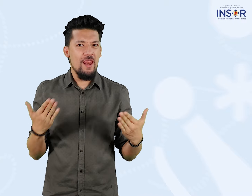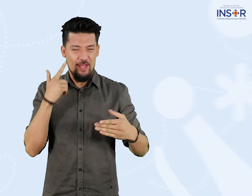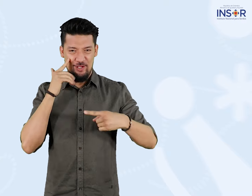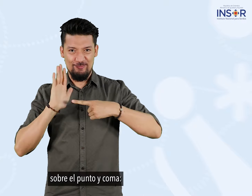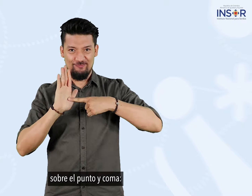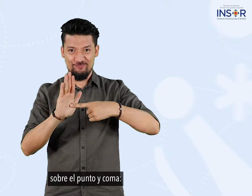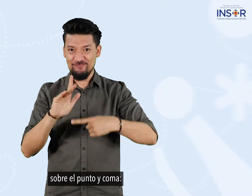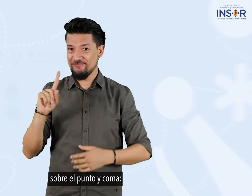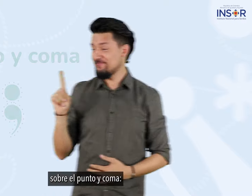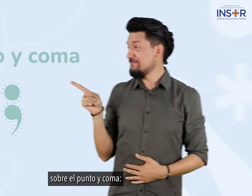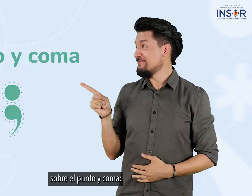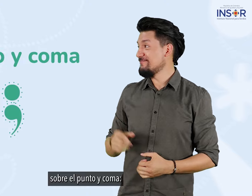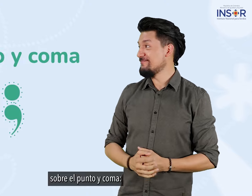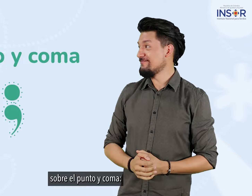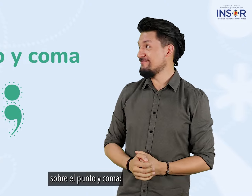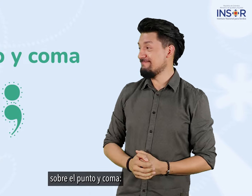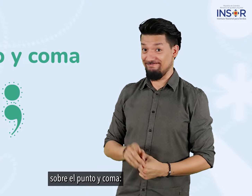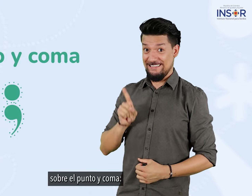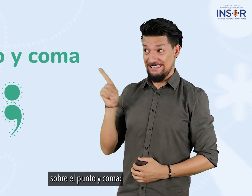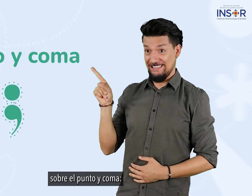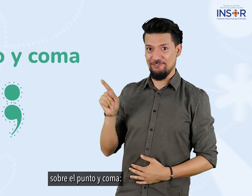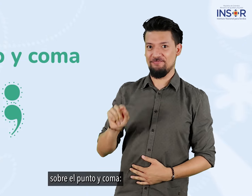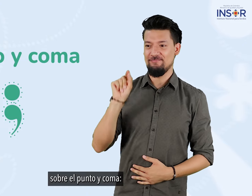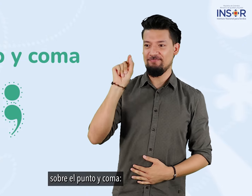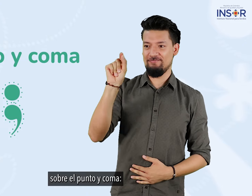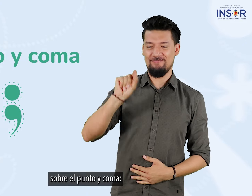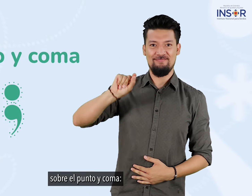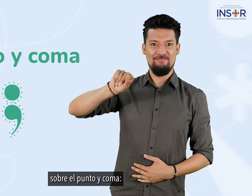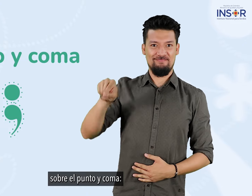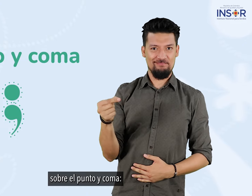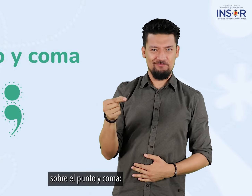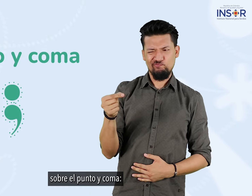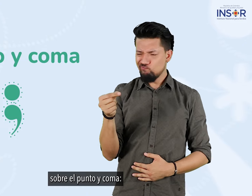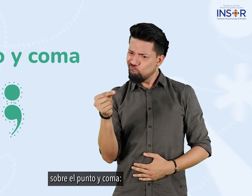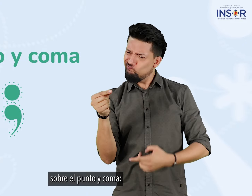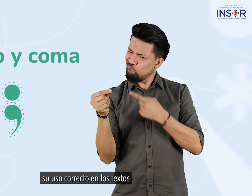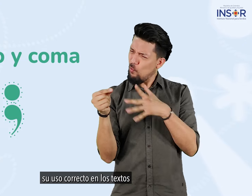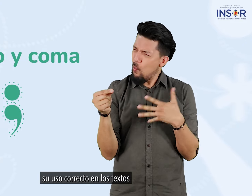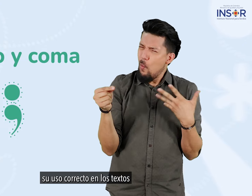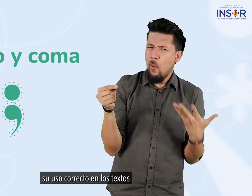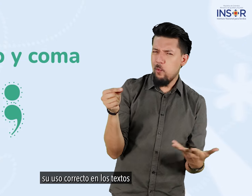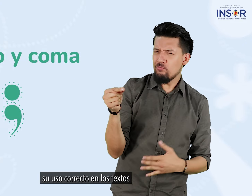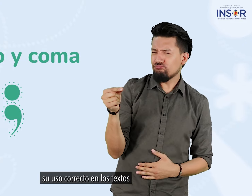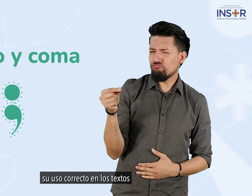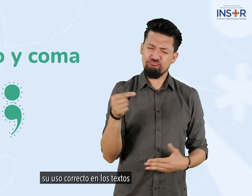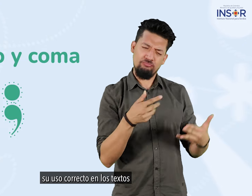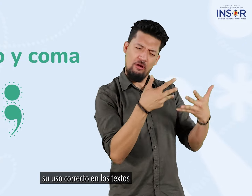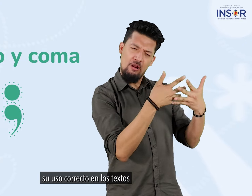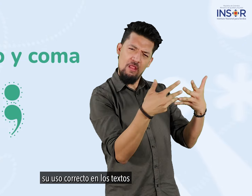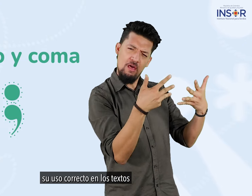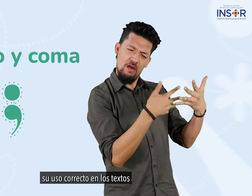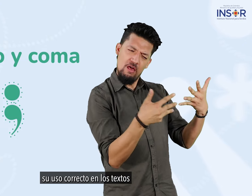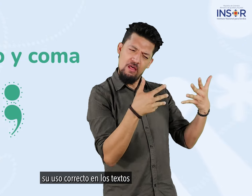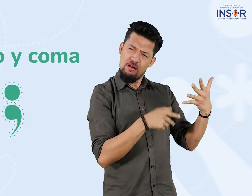sobre el punto y coma su uso correcto en los textos